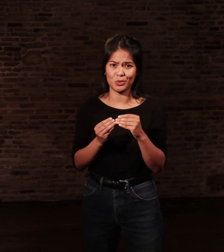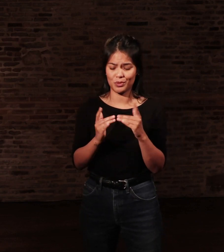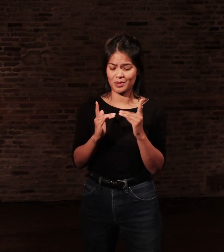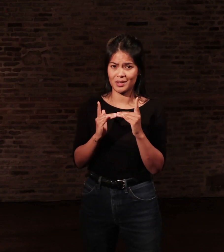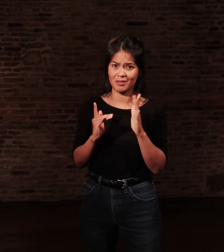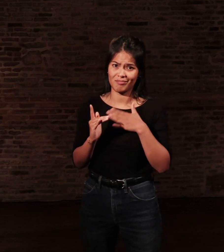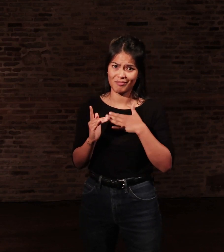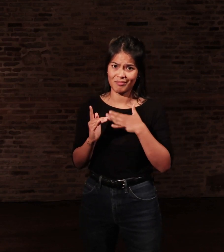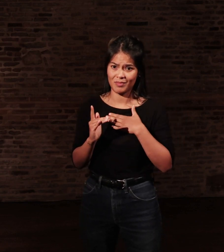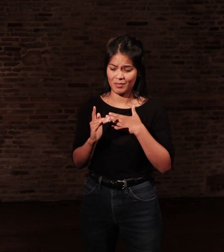déjà un homme dans mon lit.